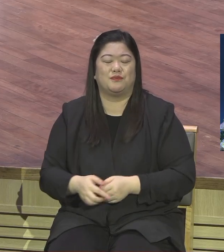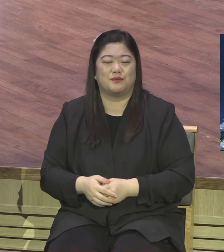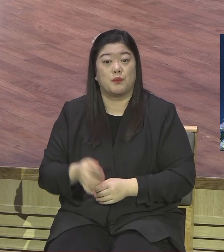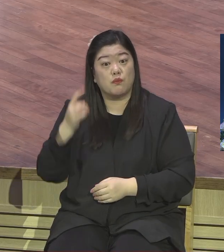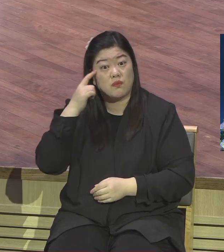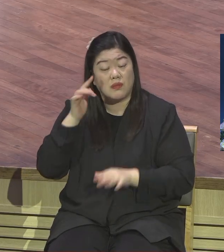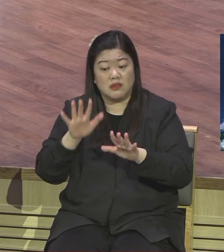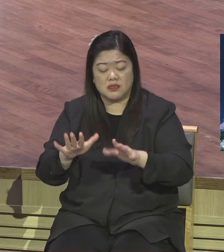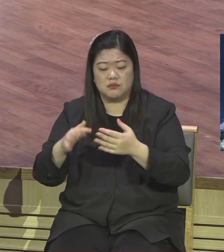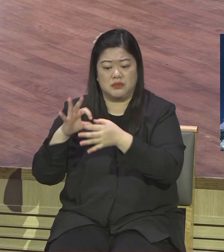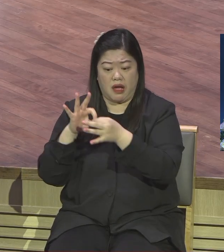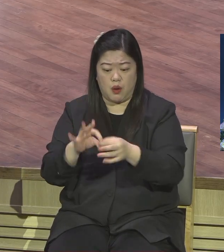희망했어요